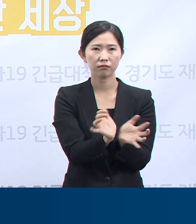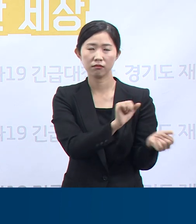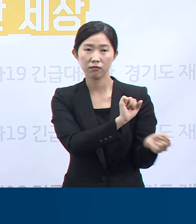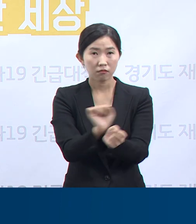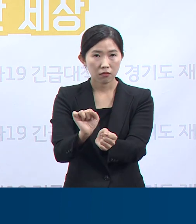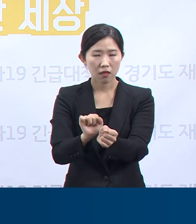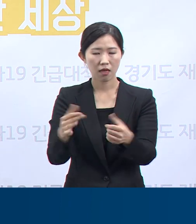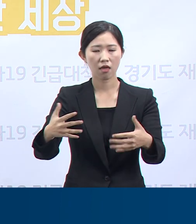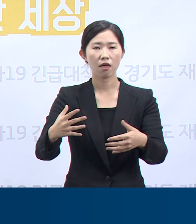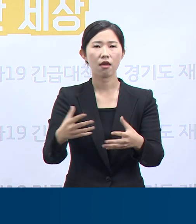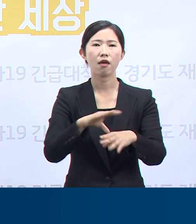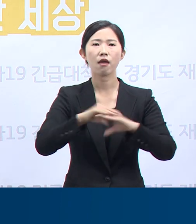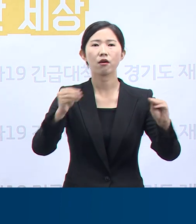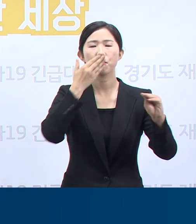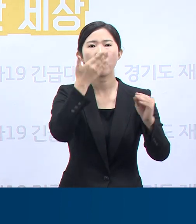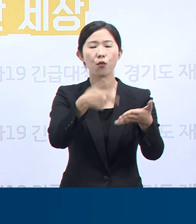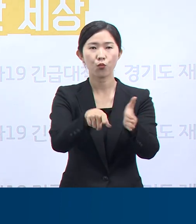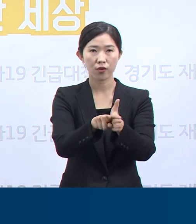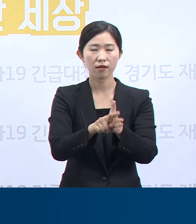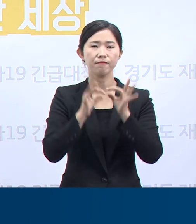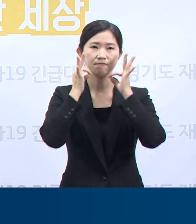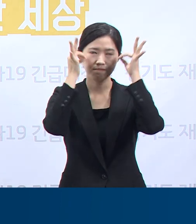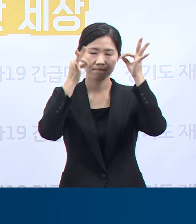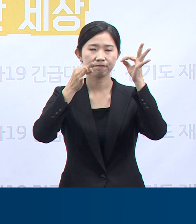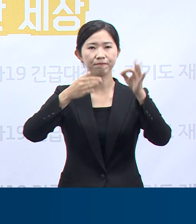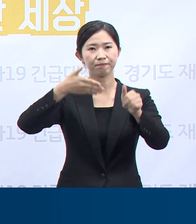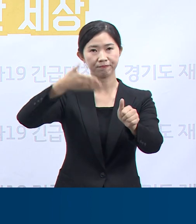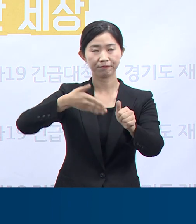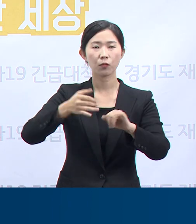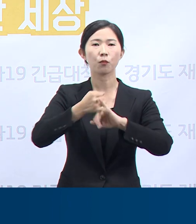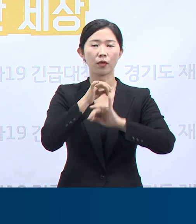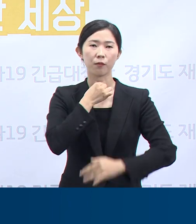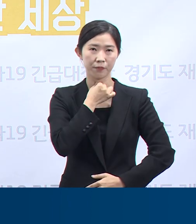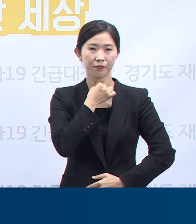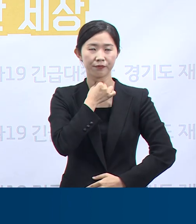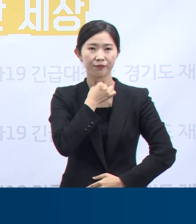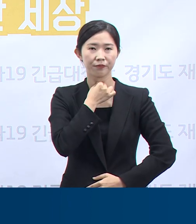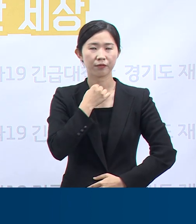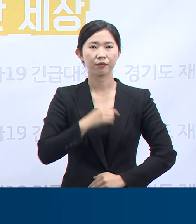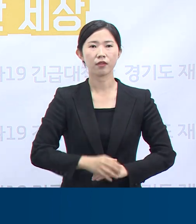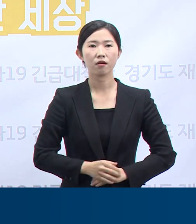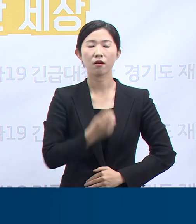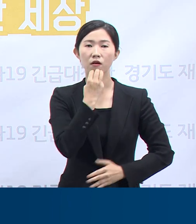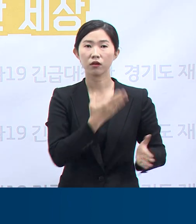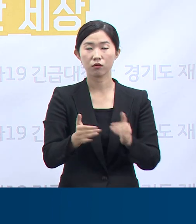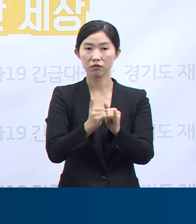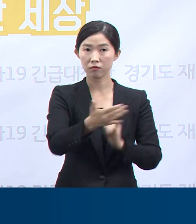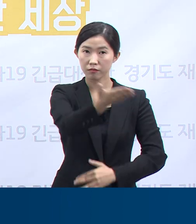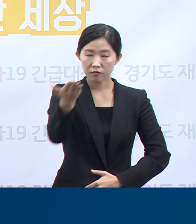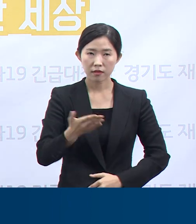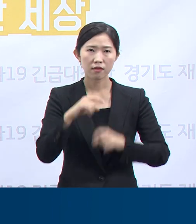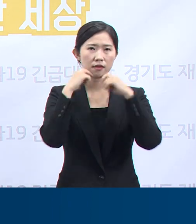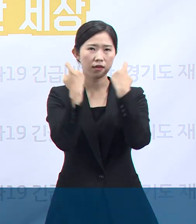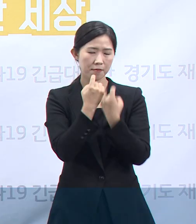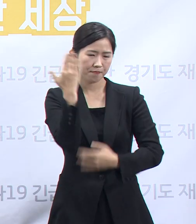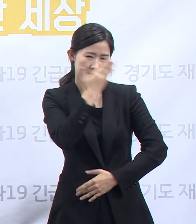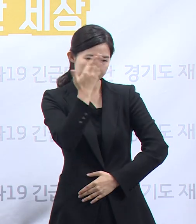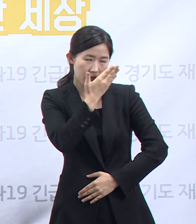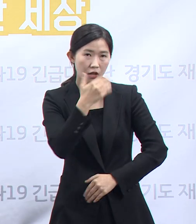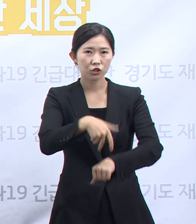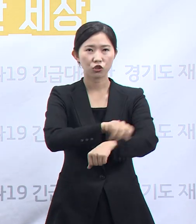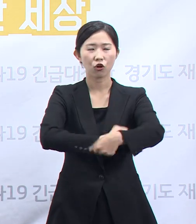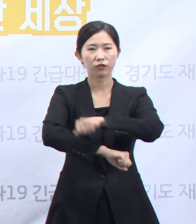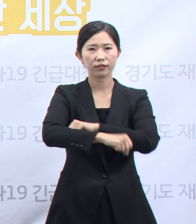조속히 해결될 수 있도록 최대한 노력을 다하도록 하겠습니다. 도민 여러분께서도 개인 방역수칙 등에 적극적으로